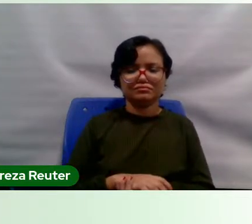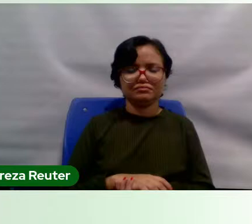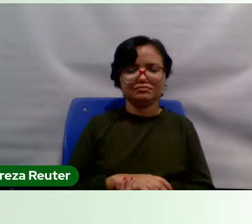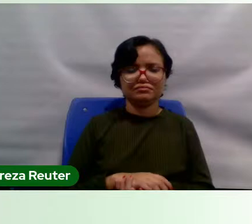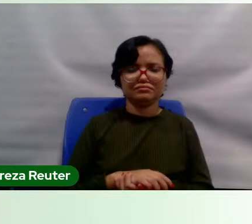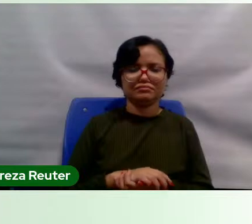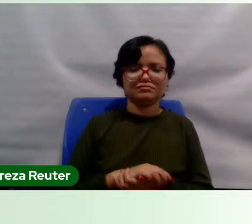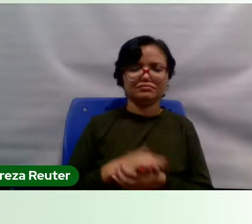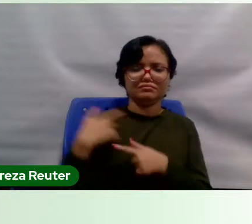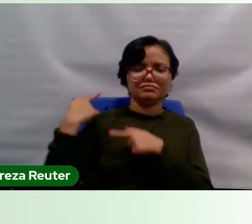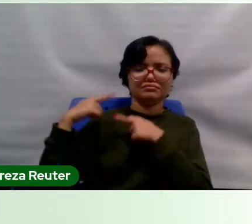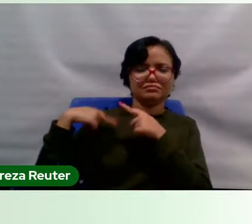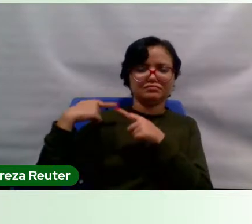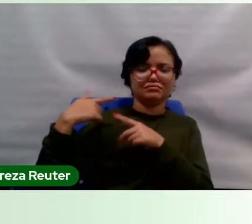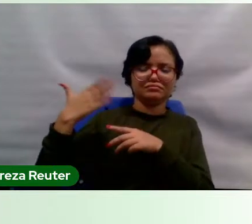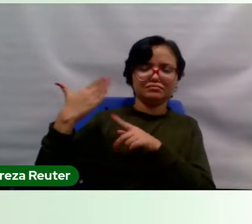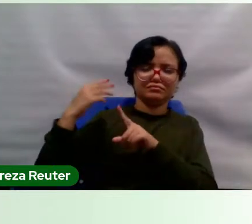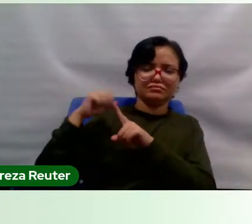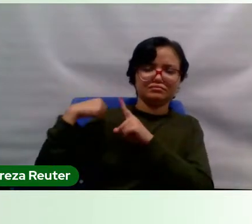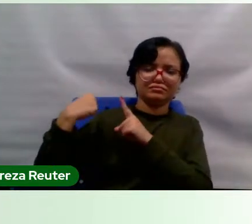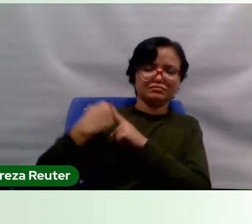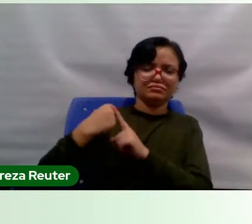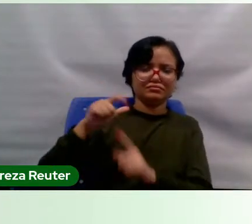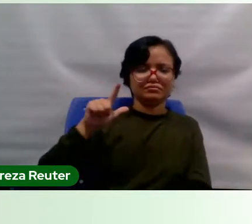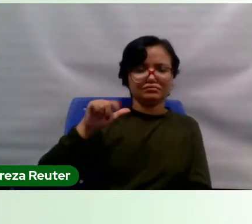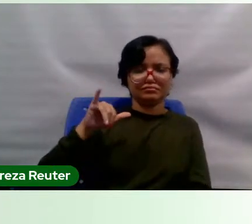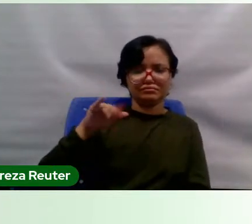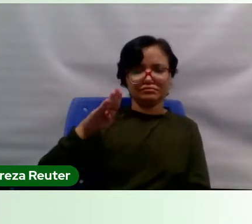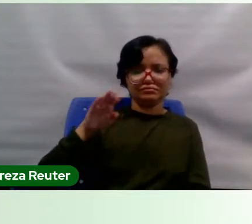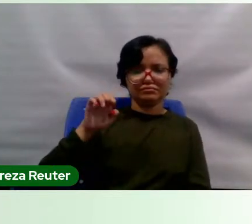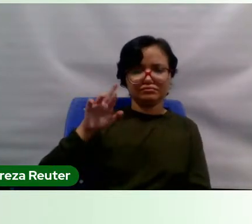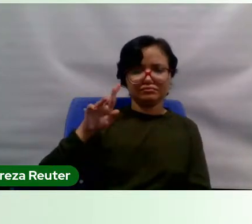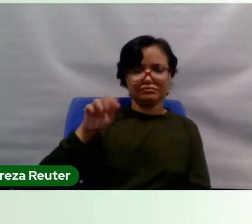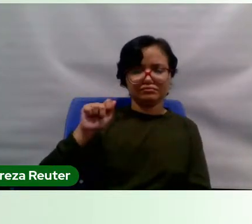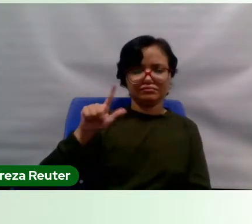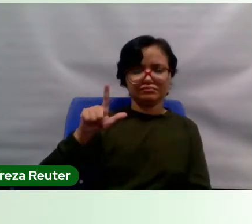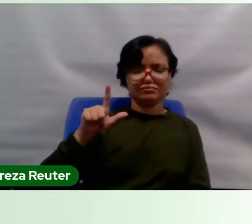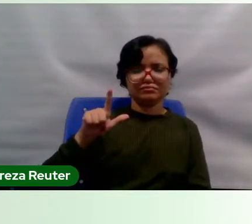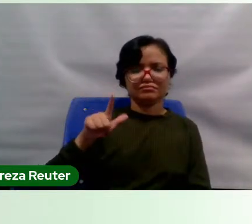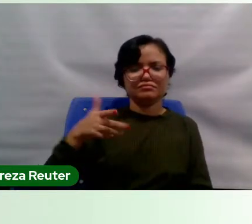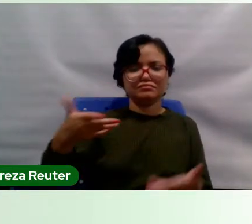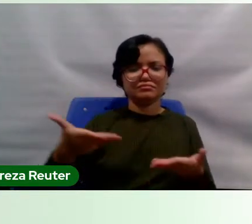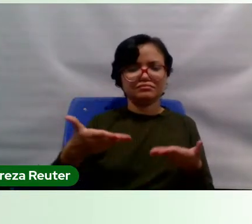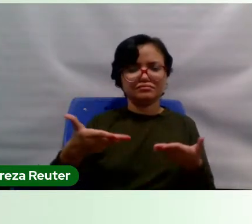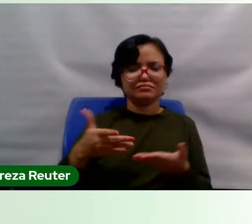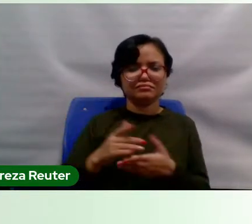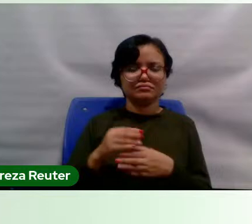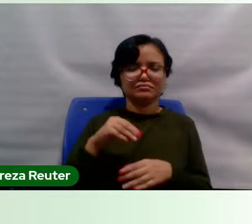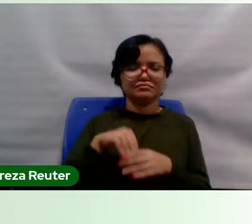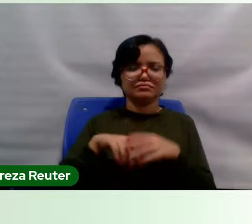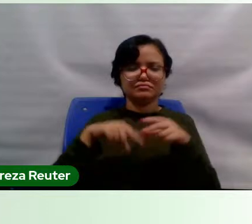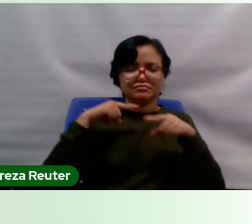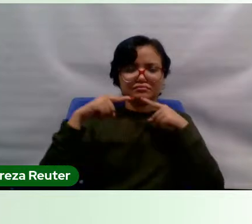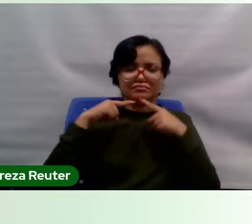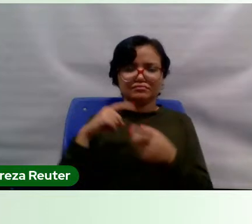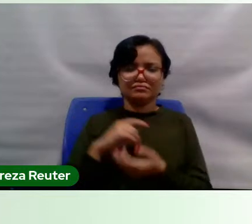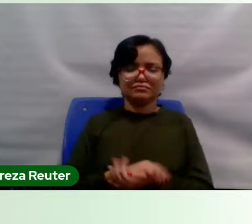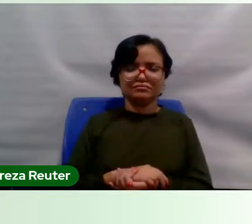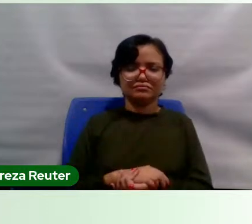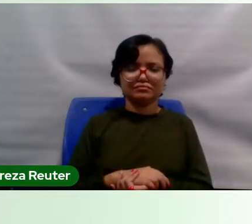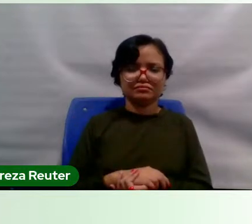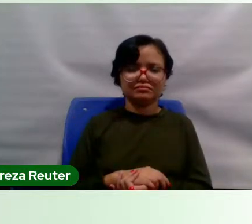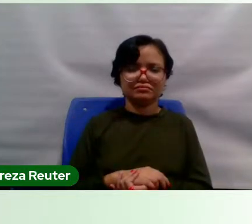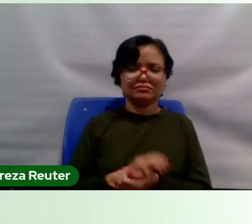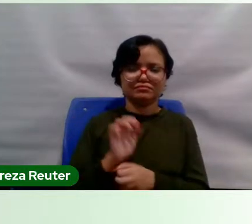sociedade liberal, de um Estado liberal e que hoje está dentro de uma discussão de um Estado